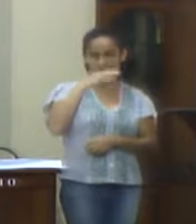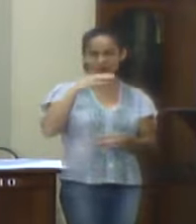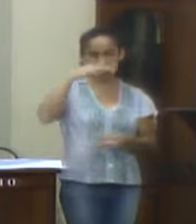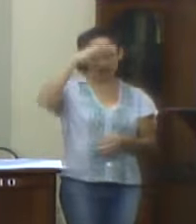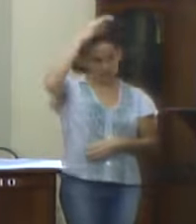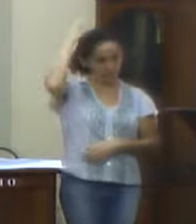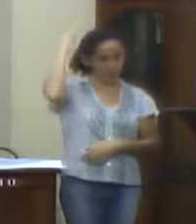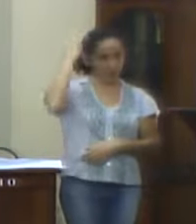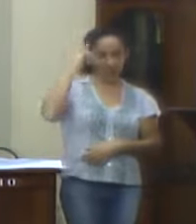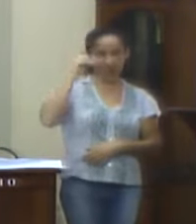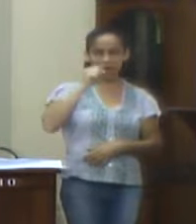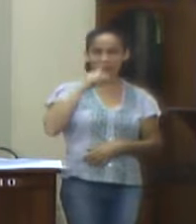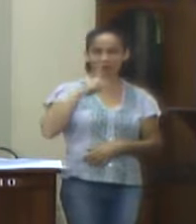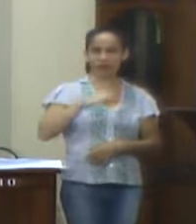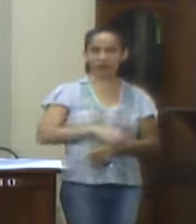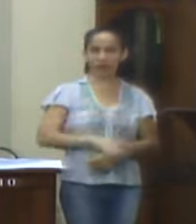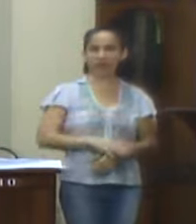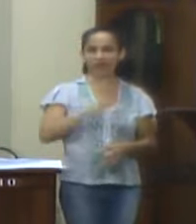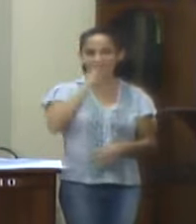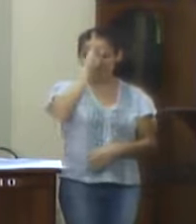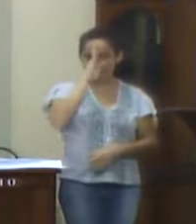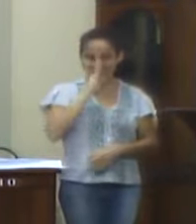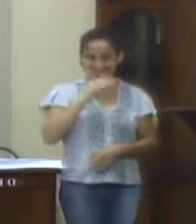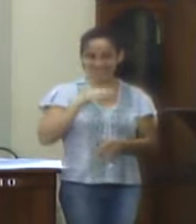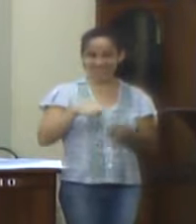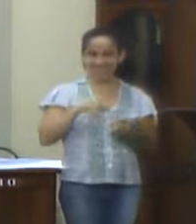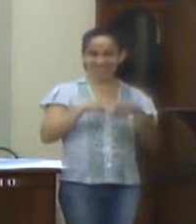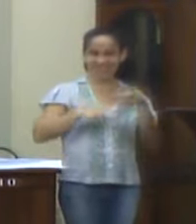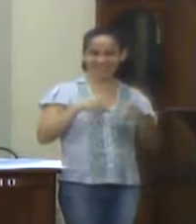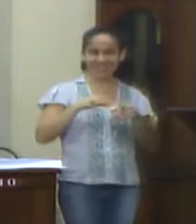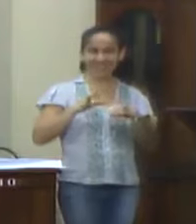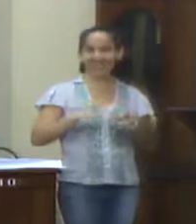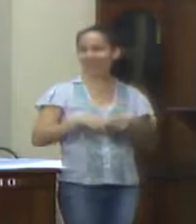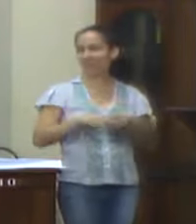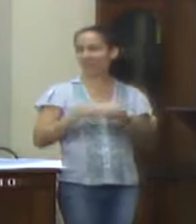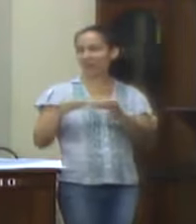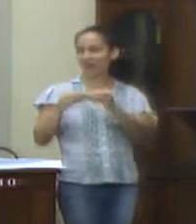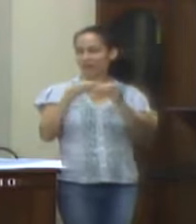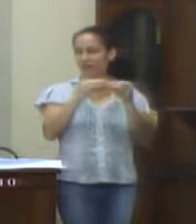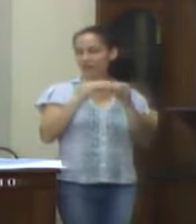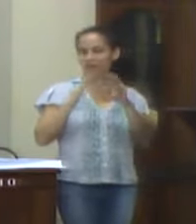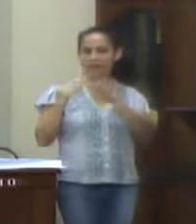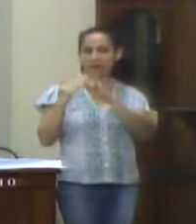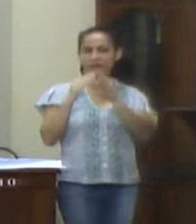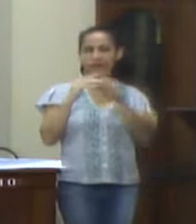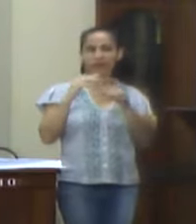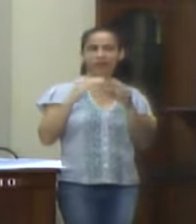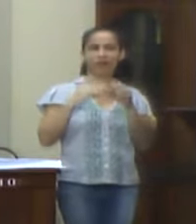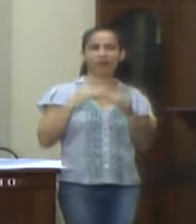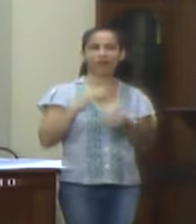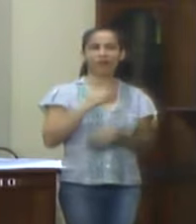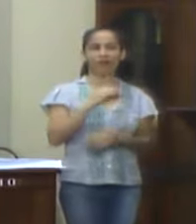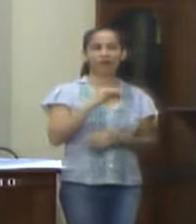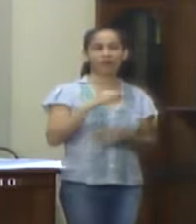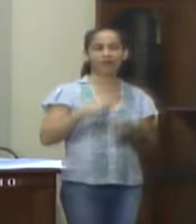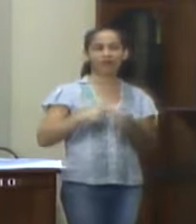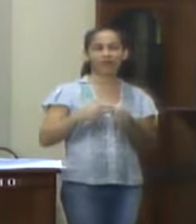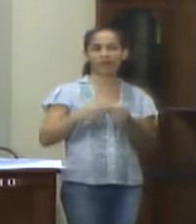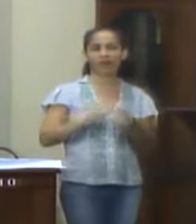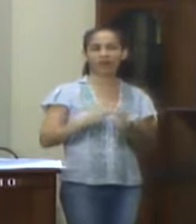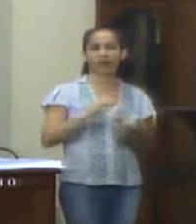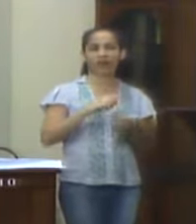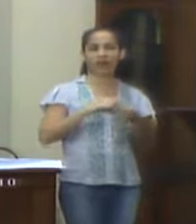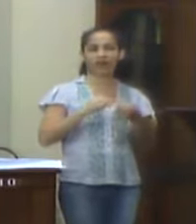instituição privada que atende gratuitamente a população de Santo Isabel e distritos vizinhos. Texto, acrescente-se onde couber o seguinte